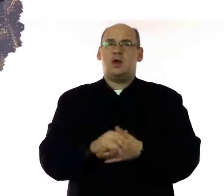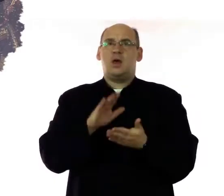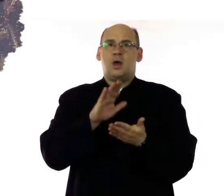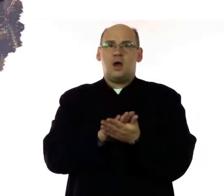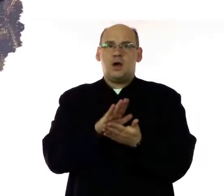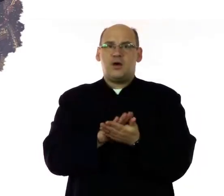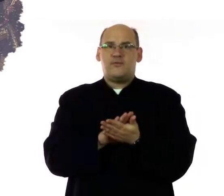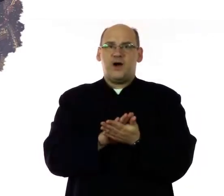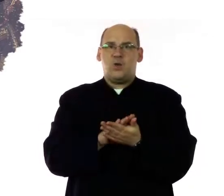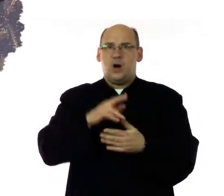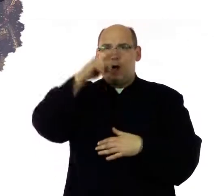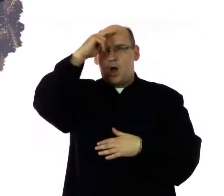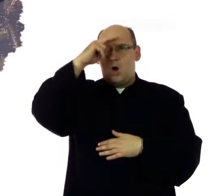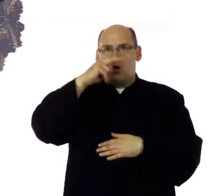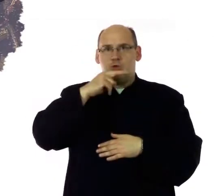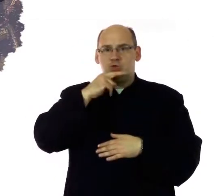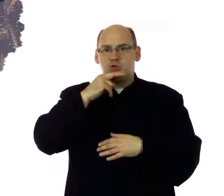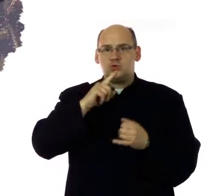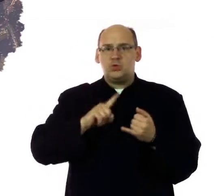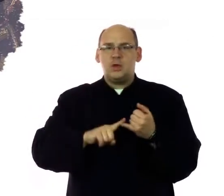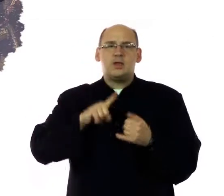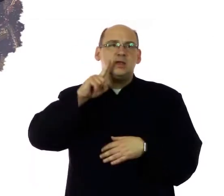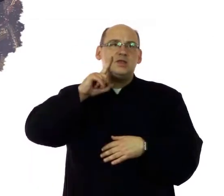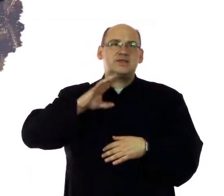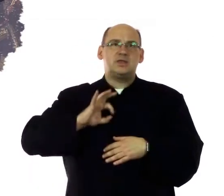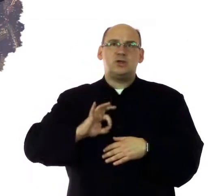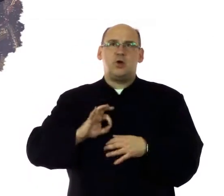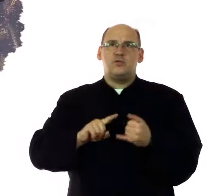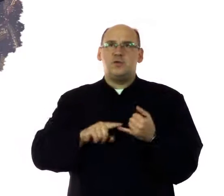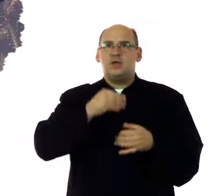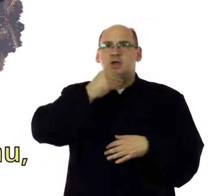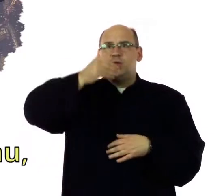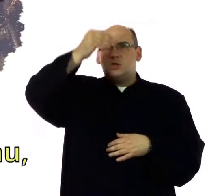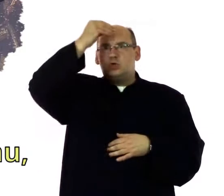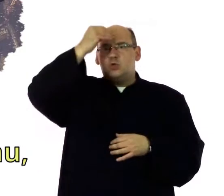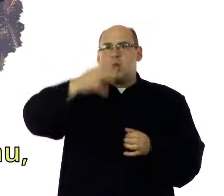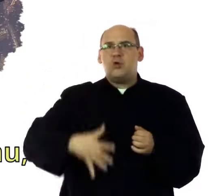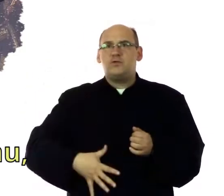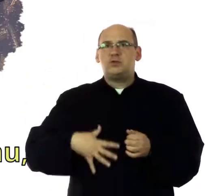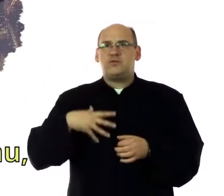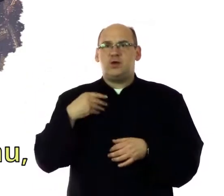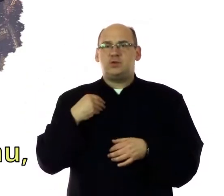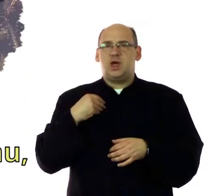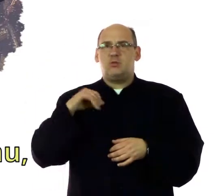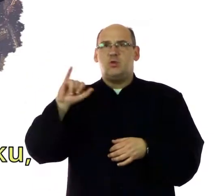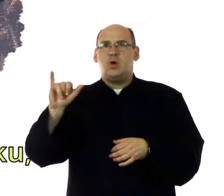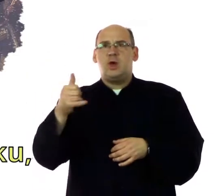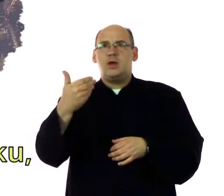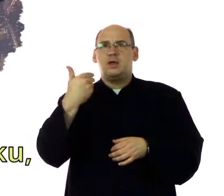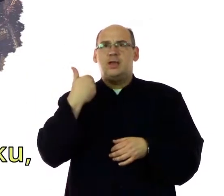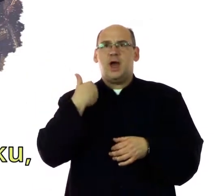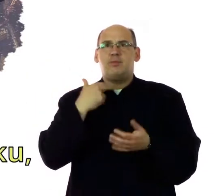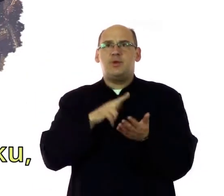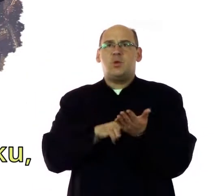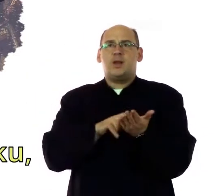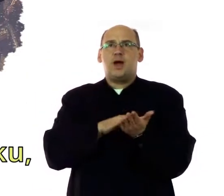Chwała Ojcu i Synowi i Duchowi Świętemu,